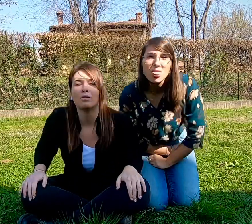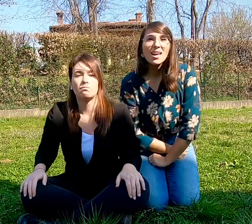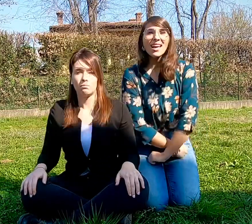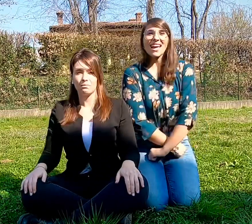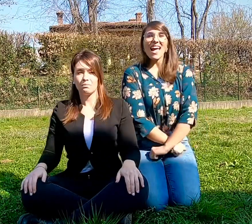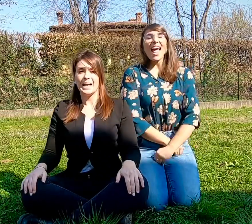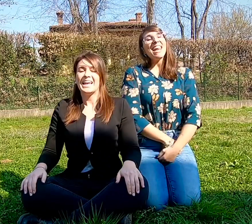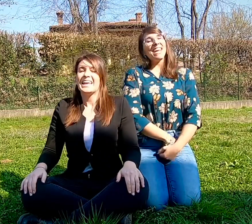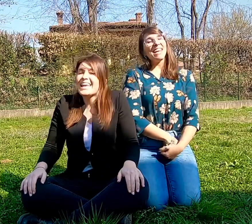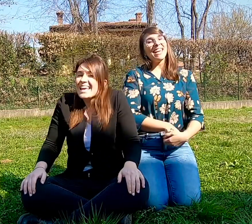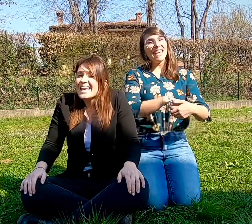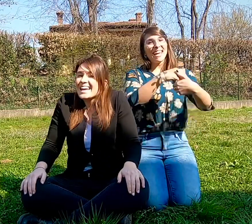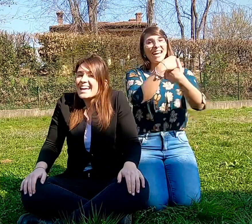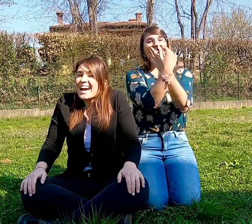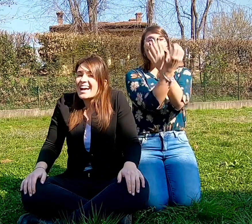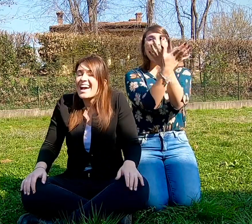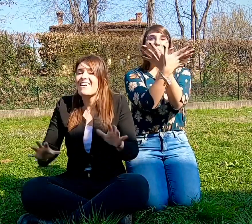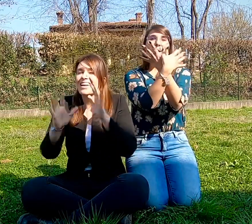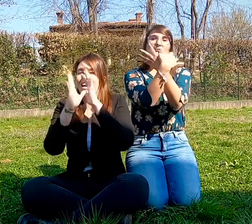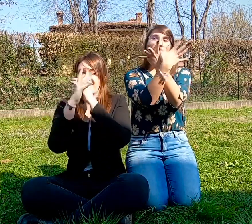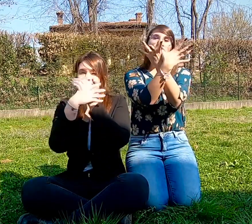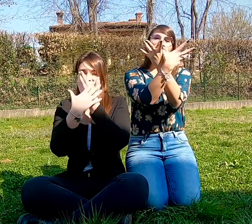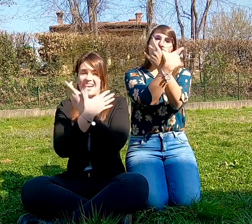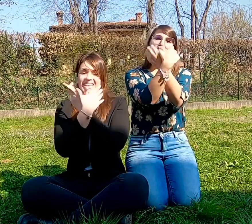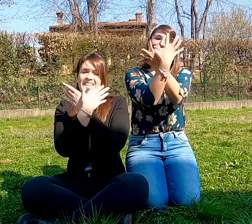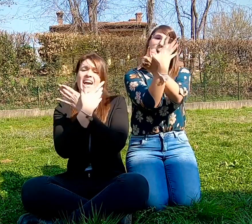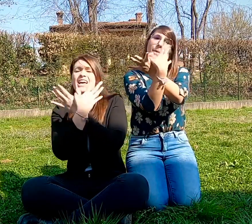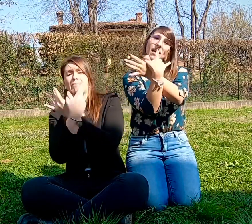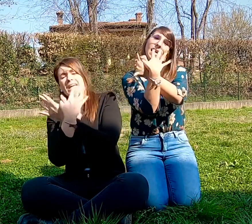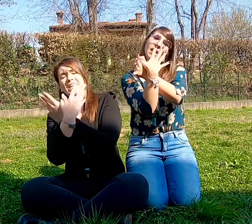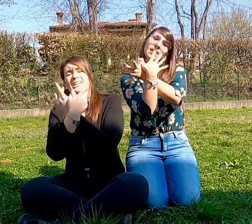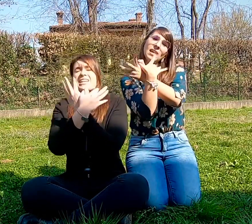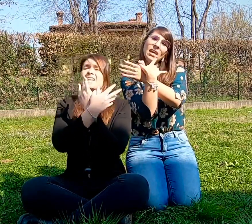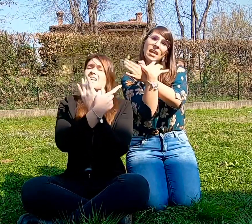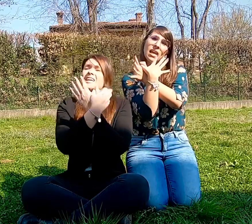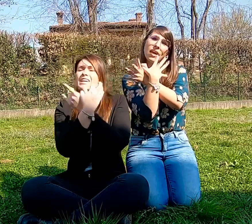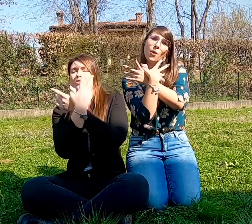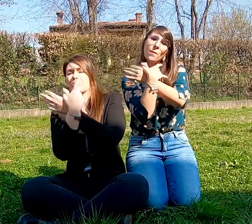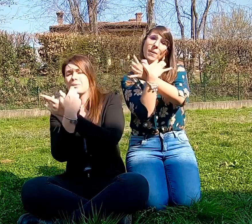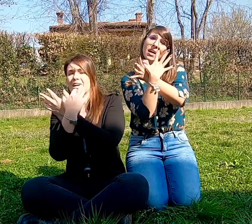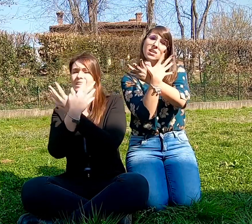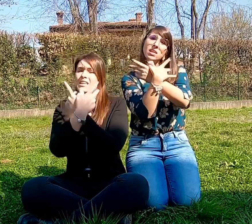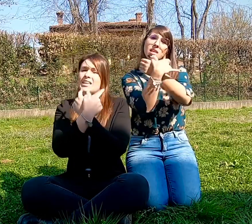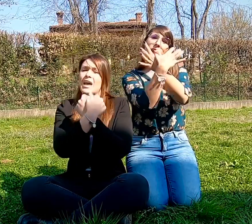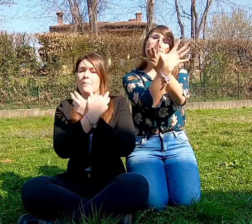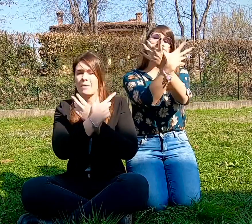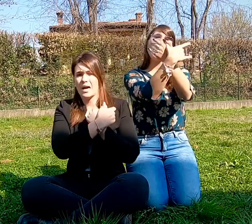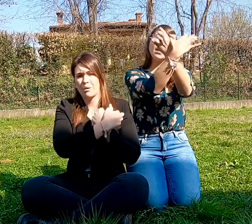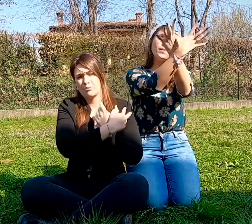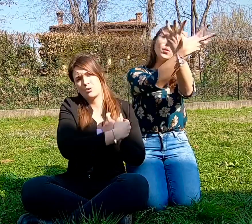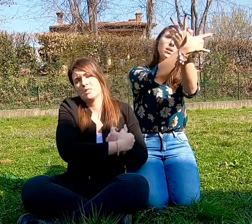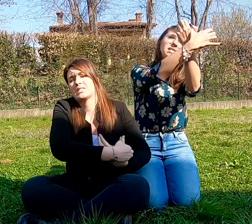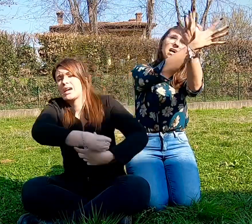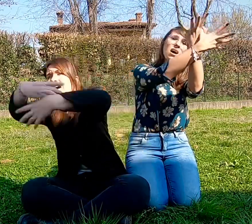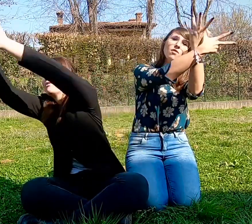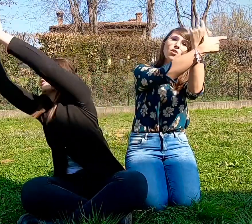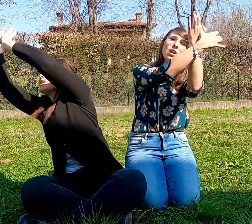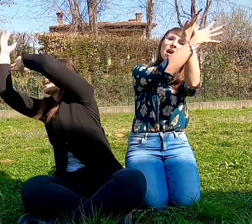Le regala una cornacchia per tenerle compagnia Ma poi questa vola